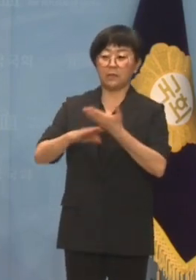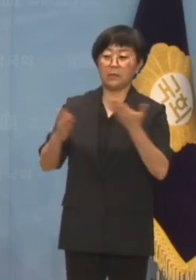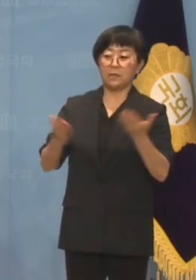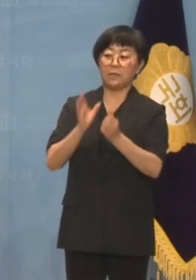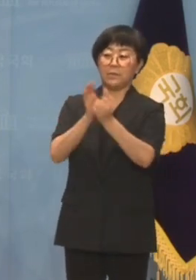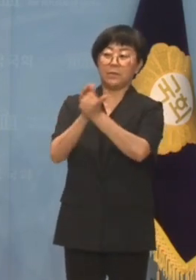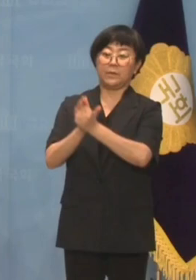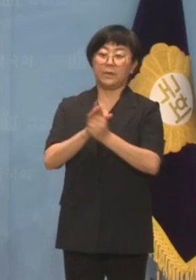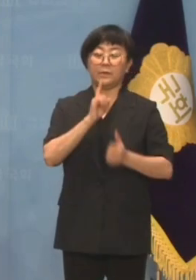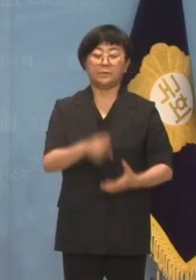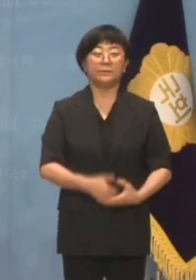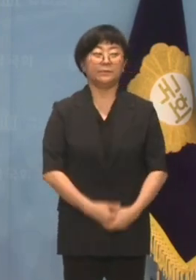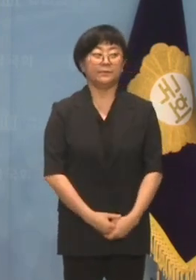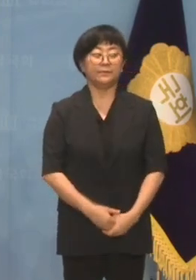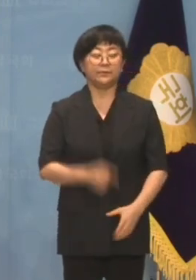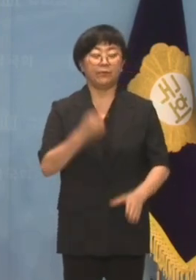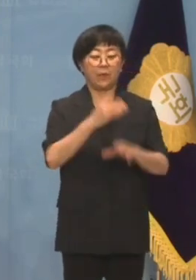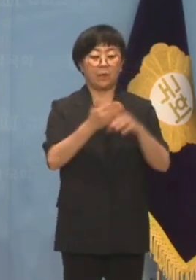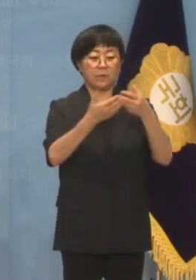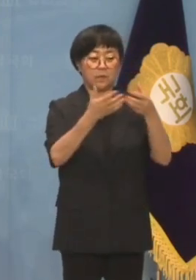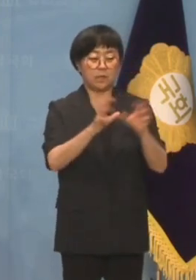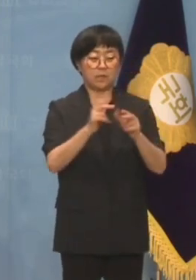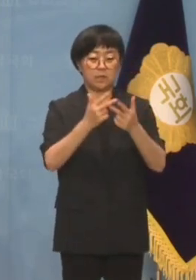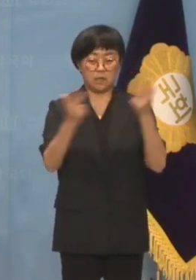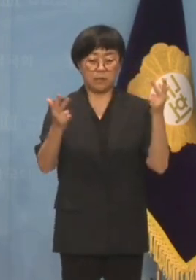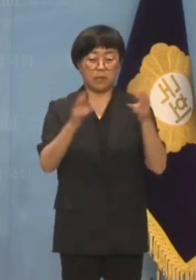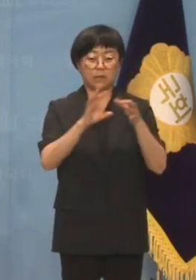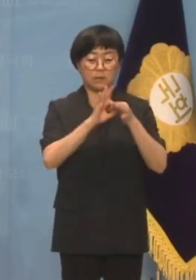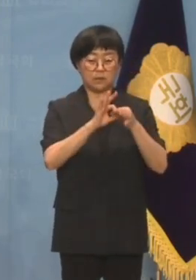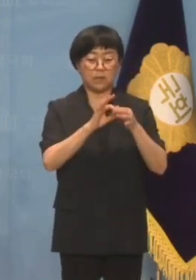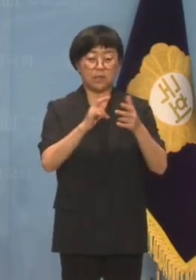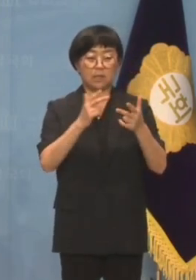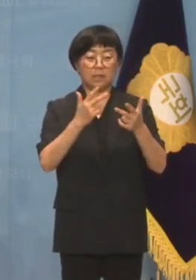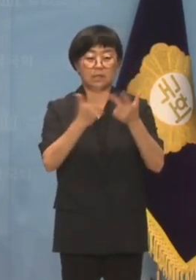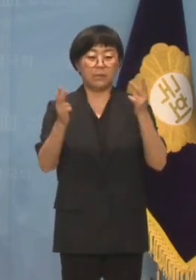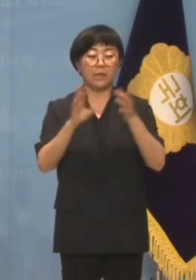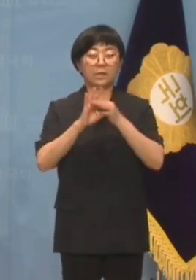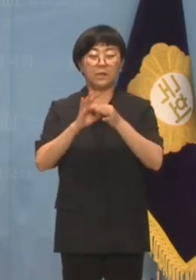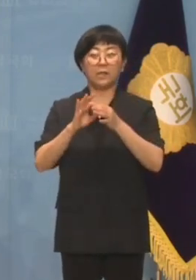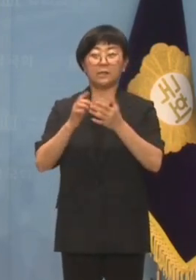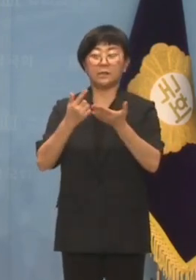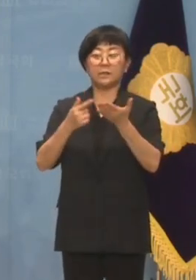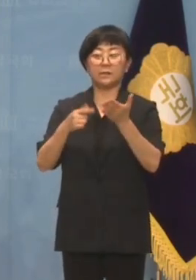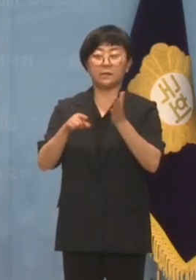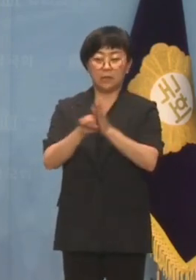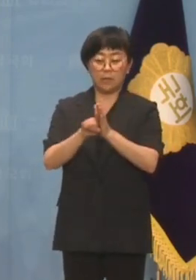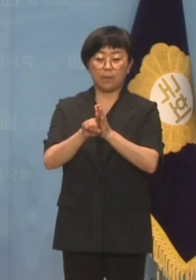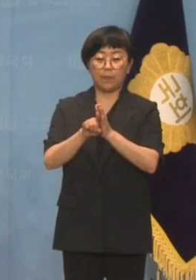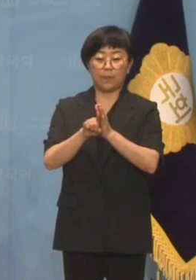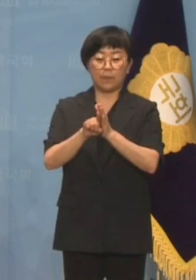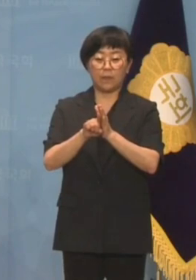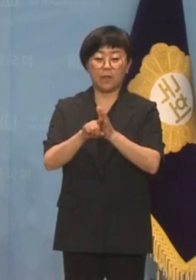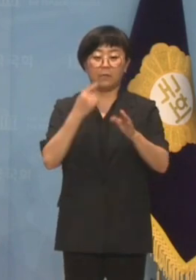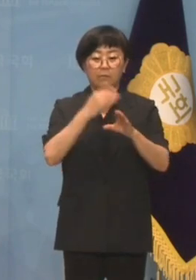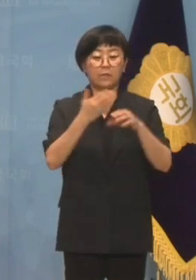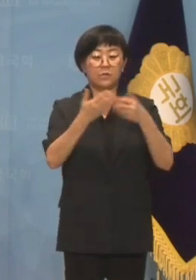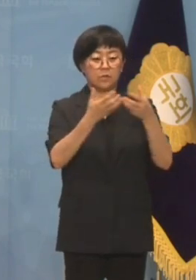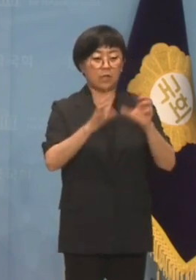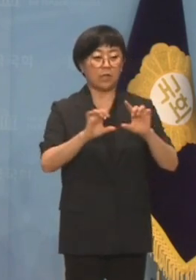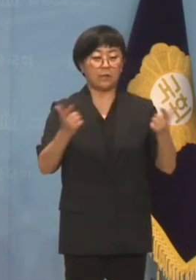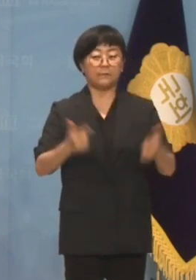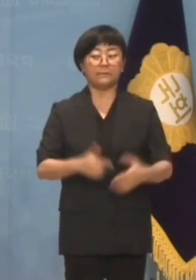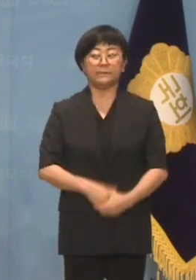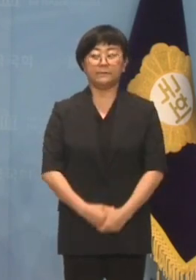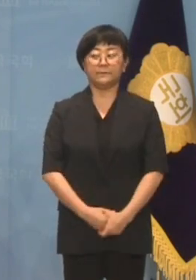본 모양입니다. 민주당은 이재명의 이재명에 의한 이재명을 위한 민주당이